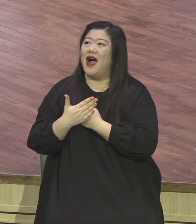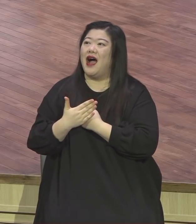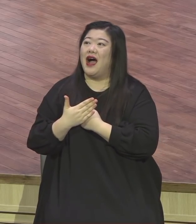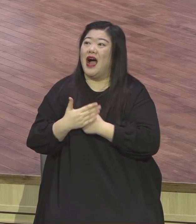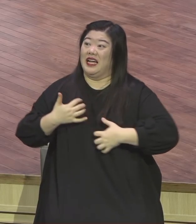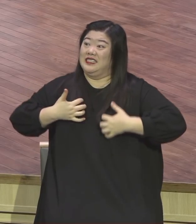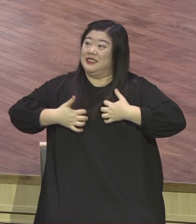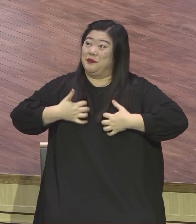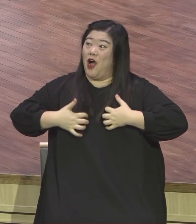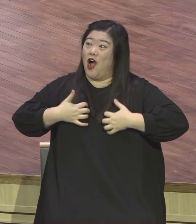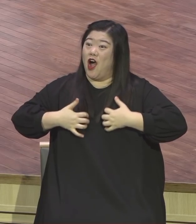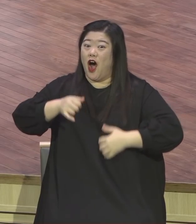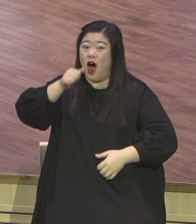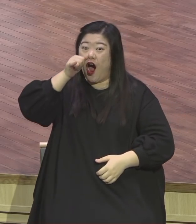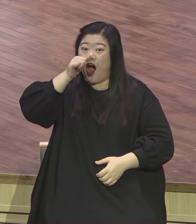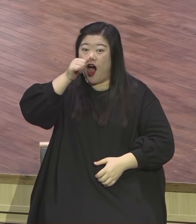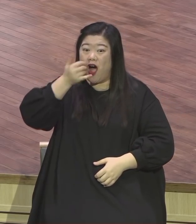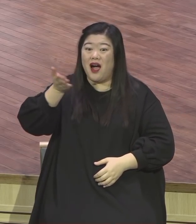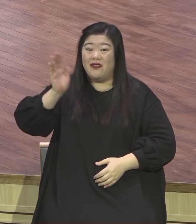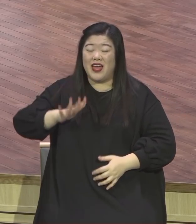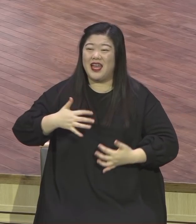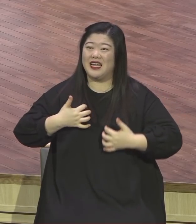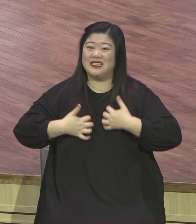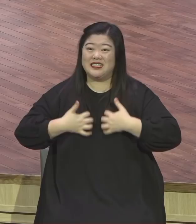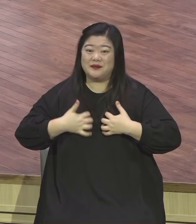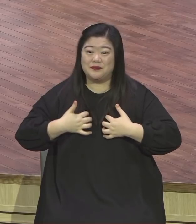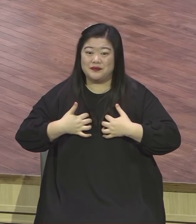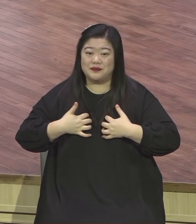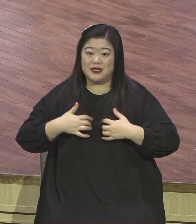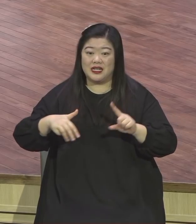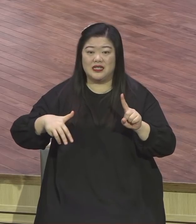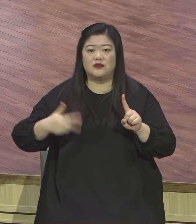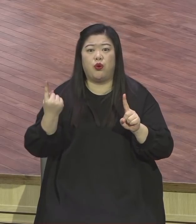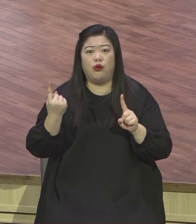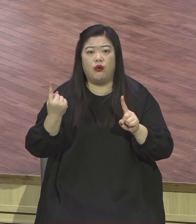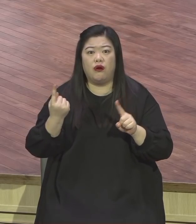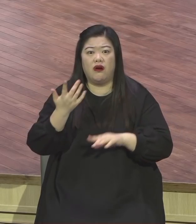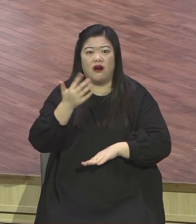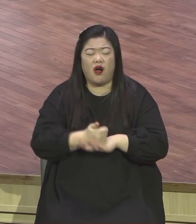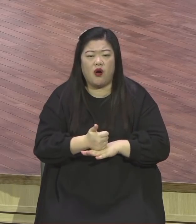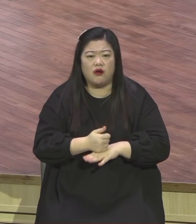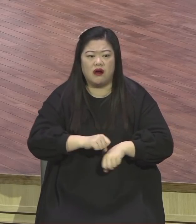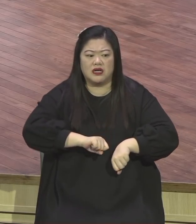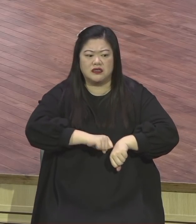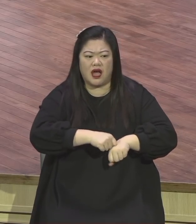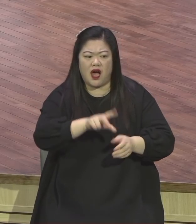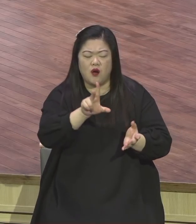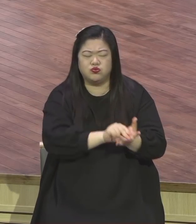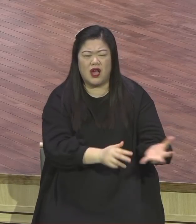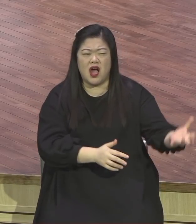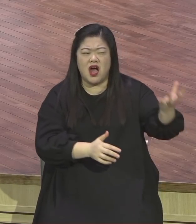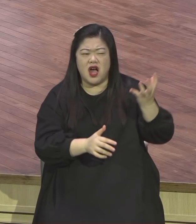잠시 견디다가 말씀으로 말람마 환란이나 박해가 일어날 때는 곧 넘어지는 자요.